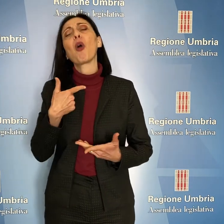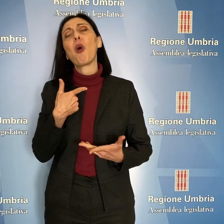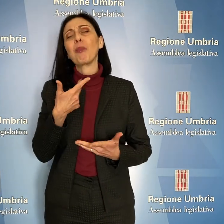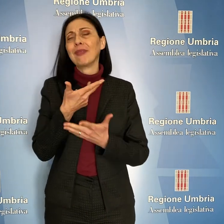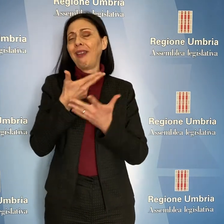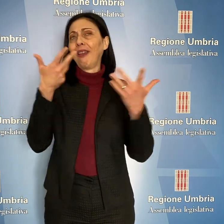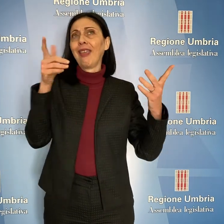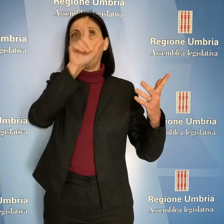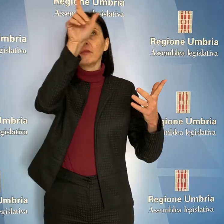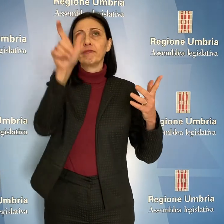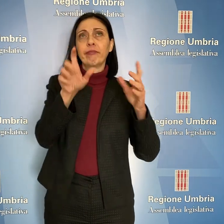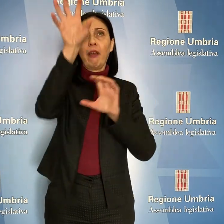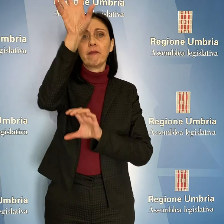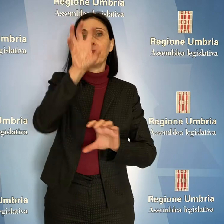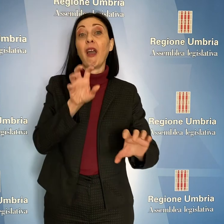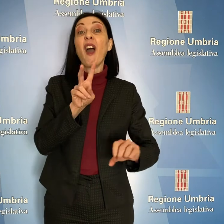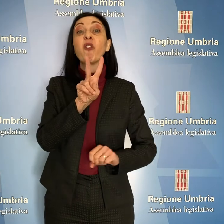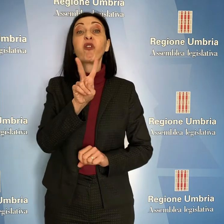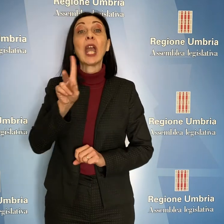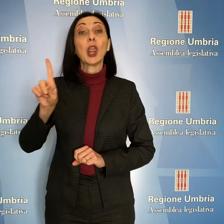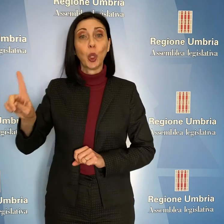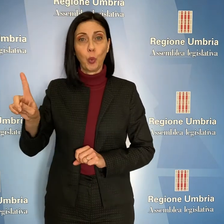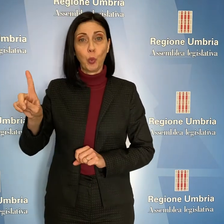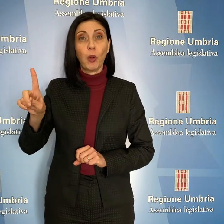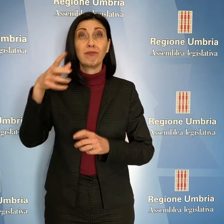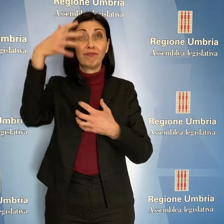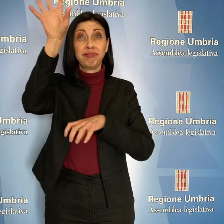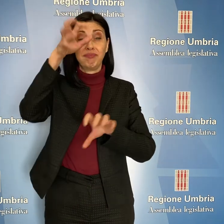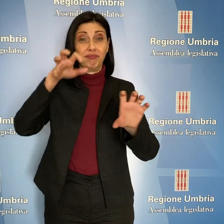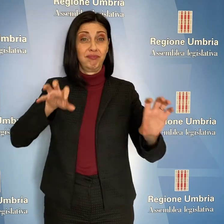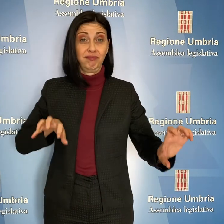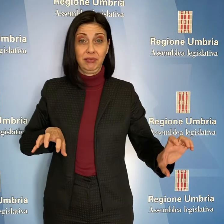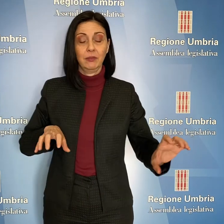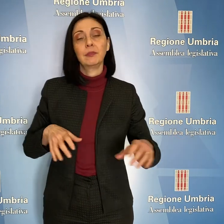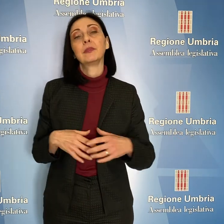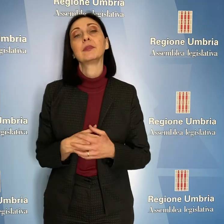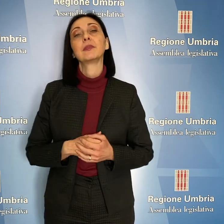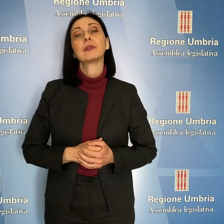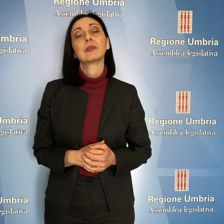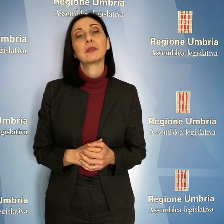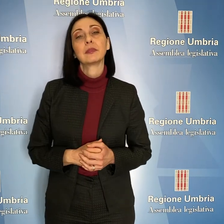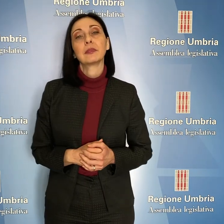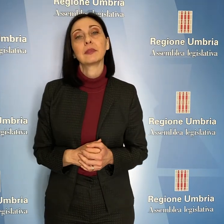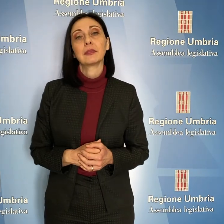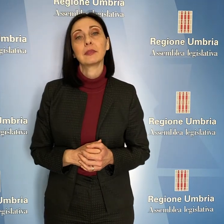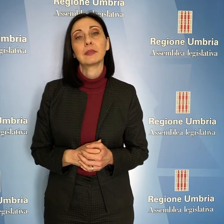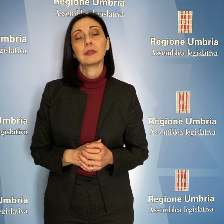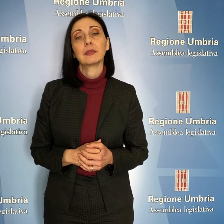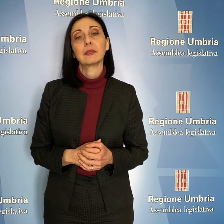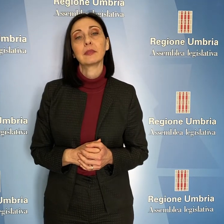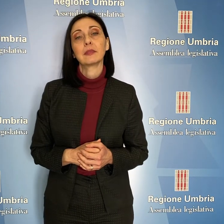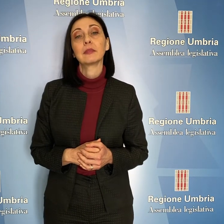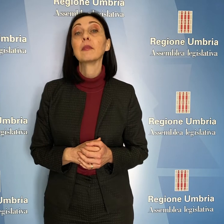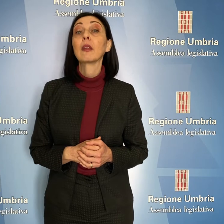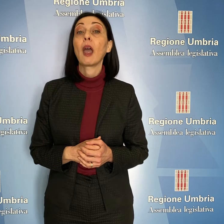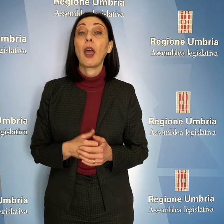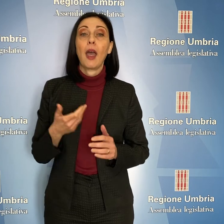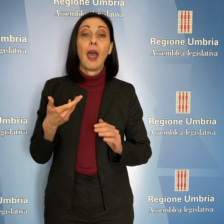in 21 sistemi sanitari diversi che in larga parte non si parlano tra loro. Nella sua risposta l'assessore